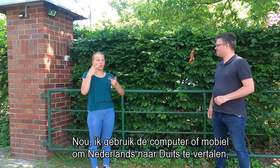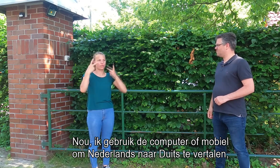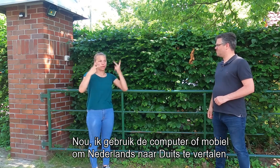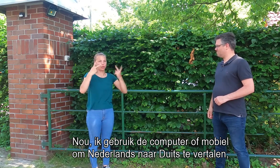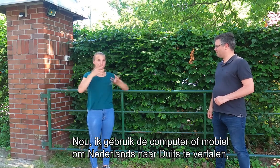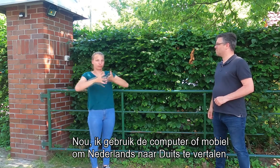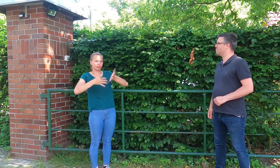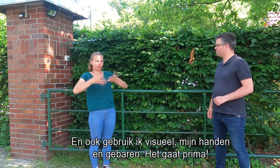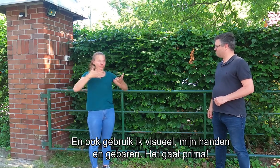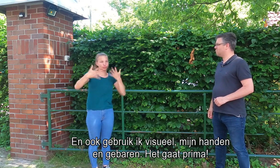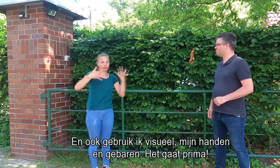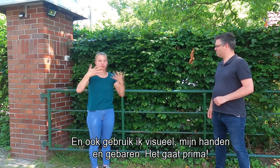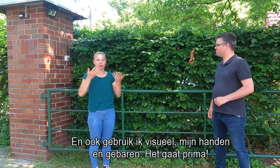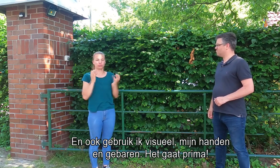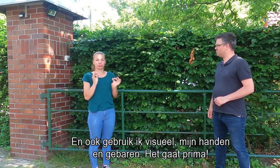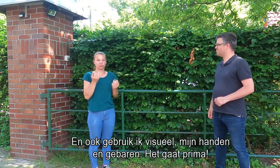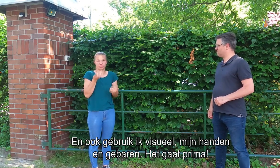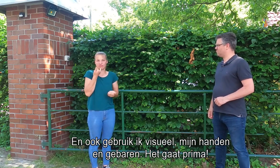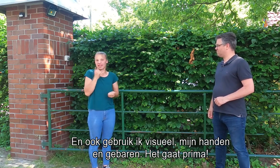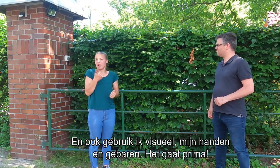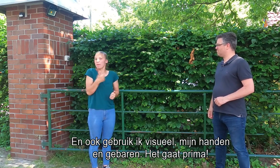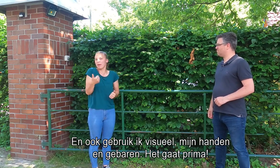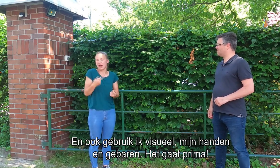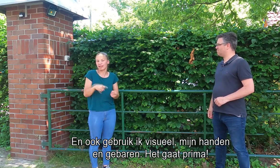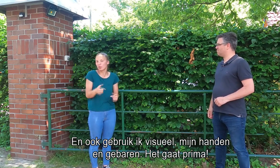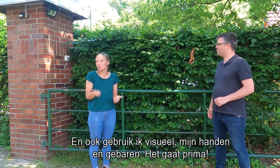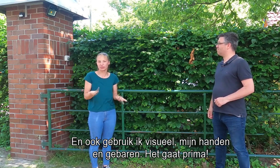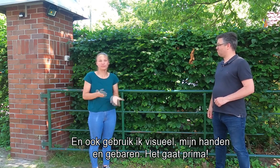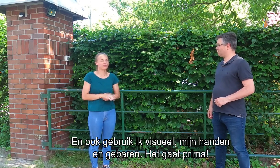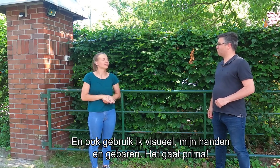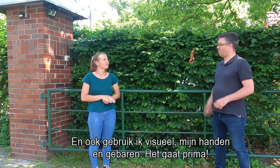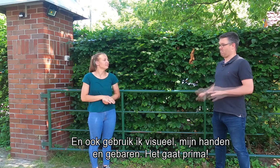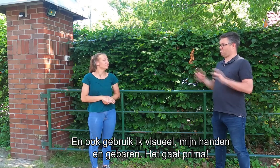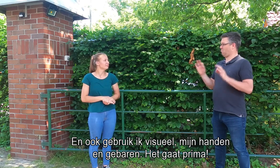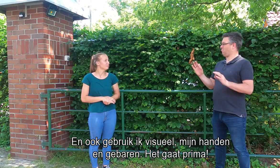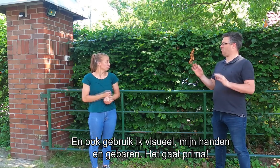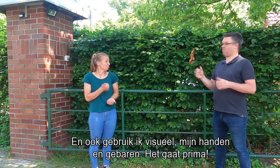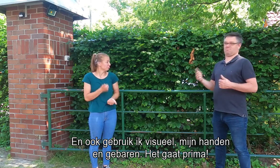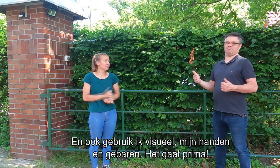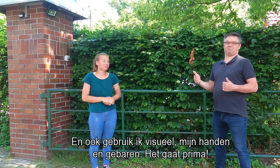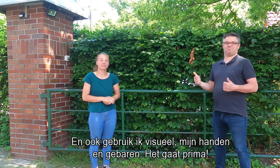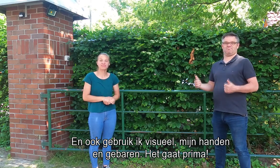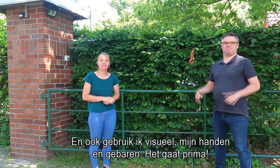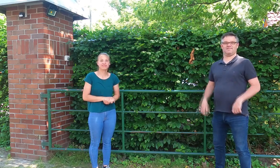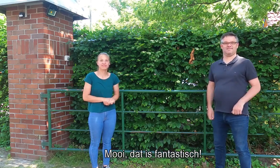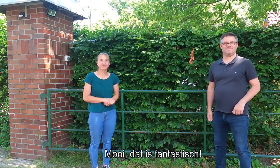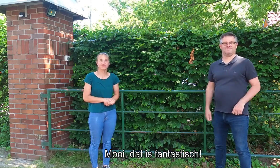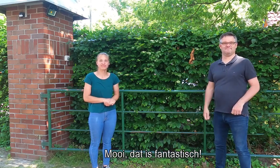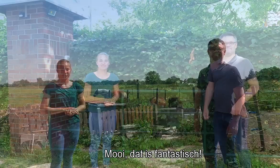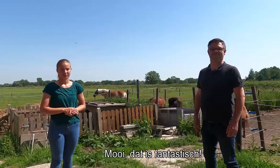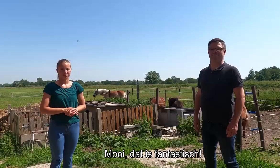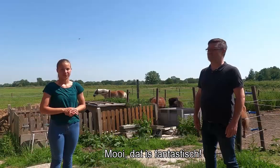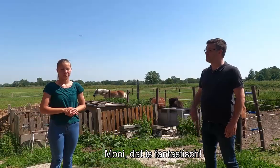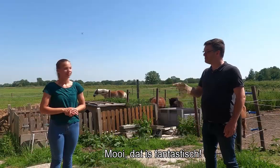Duits te vertalen. En ook gebruik ik visueel mijn handen en gebaren. Dat gaat prima. Mooi, dat is toch fantastisch.